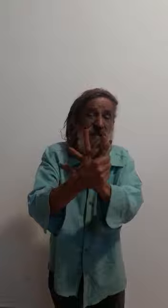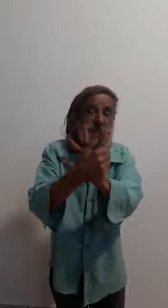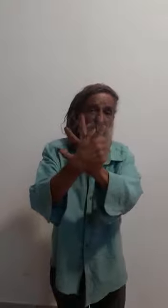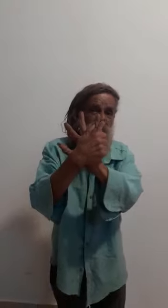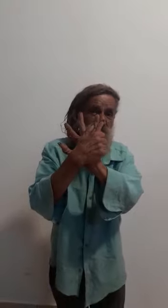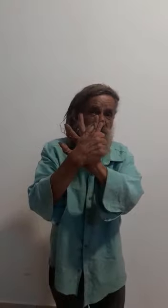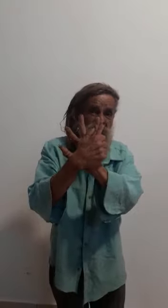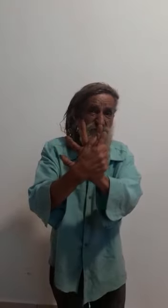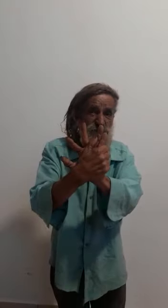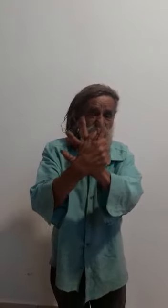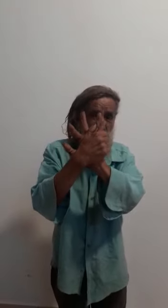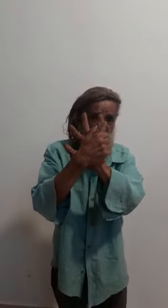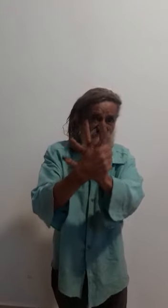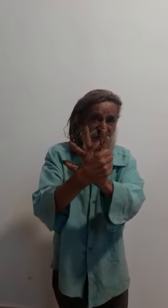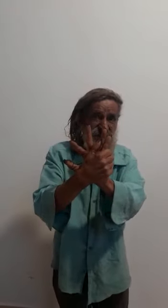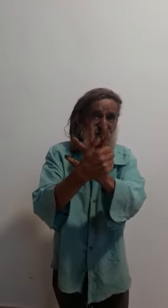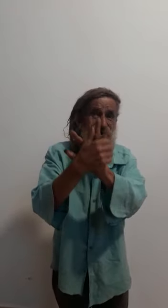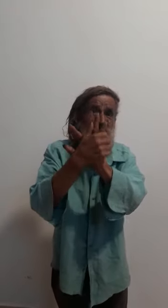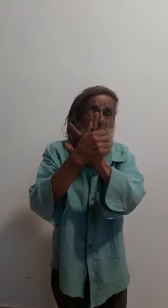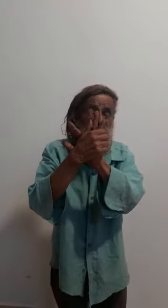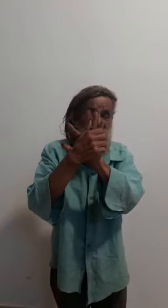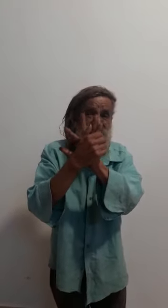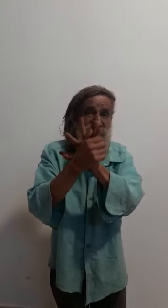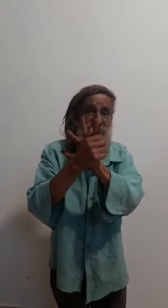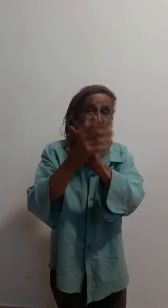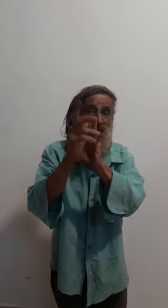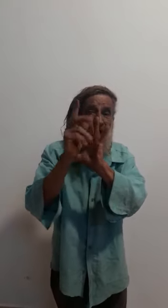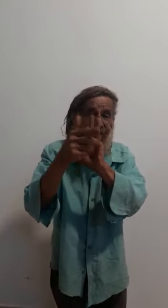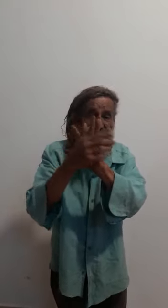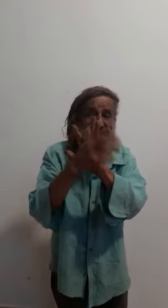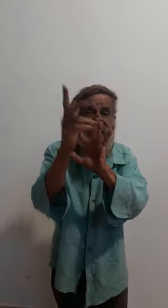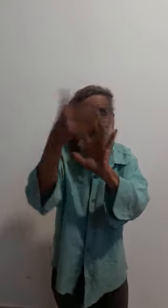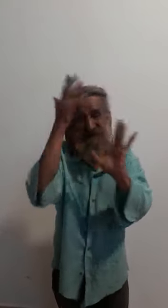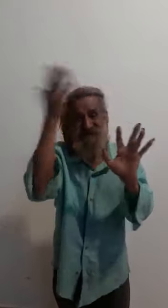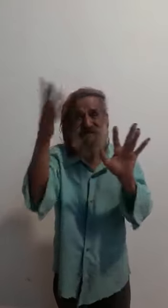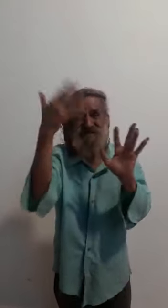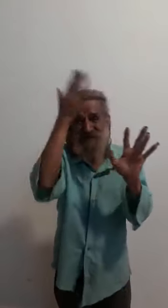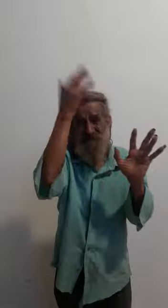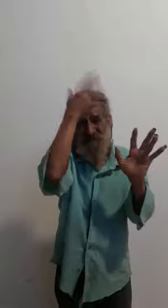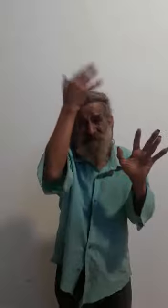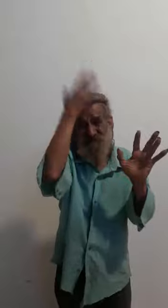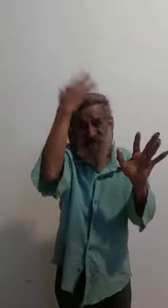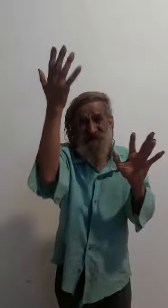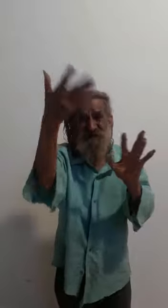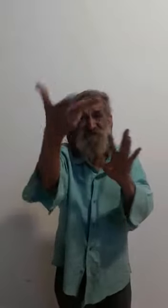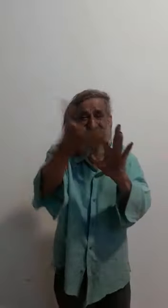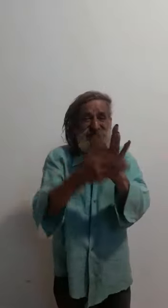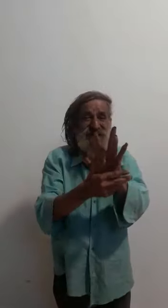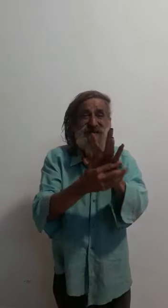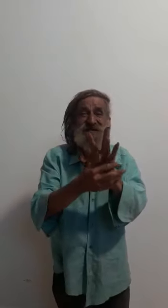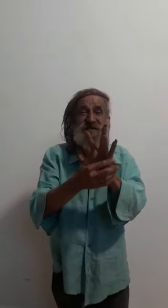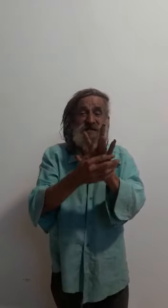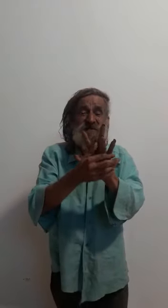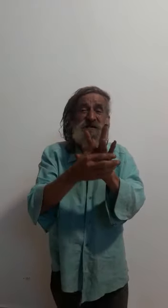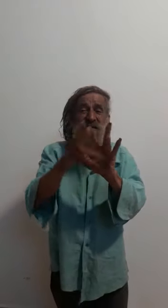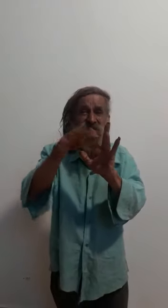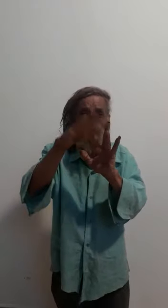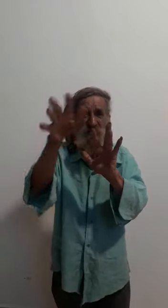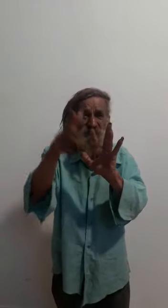produzindo potência sem, eu já tava com a cabeça em English or